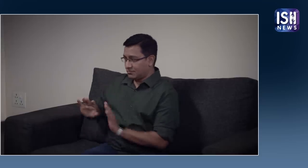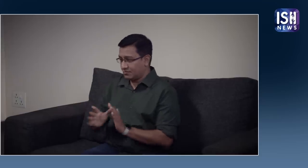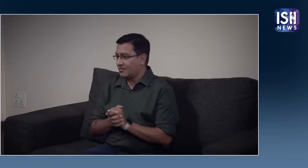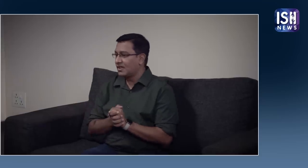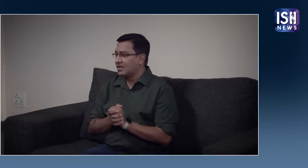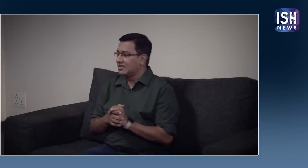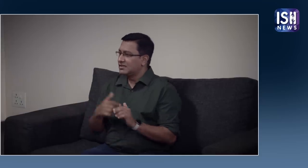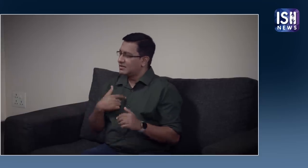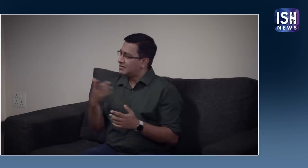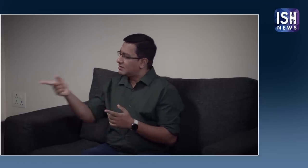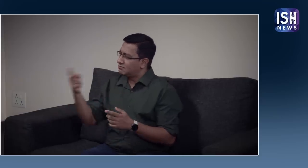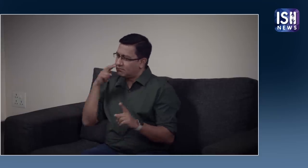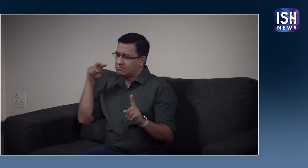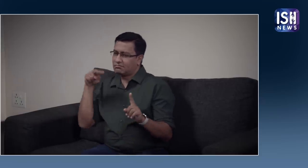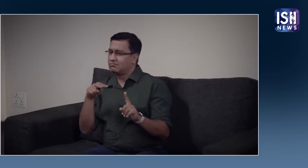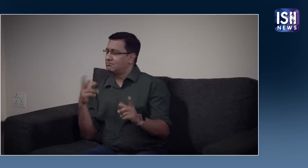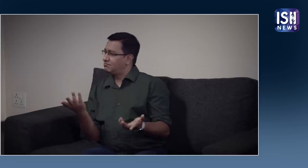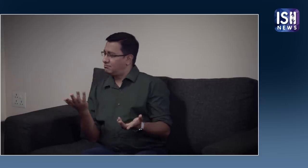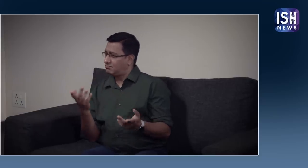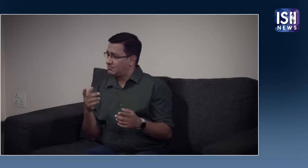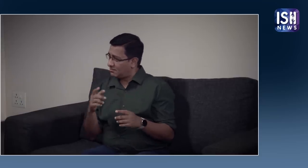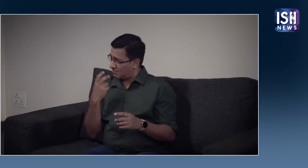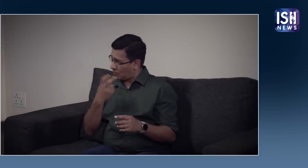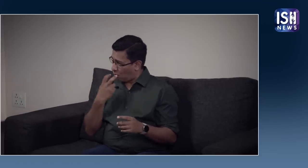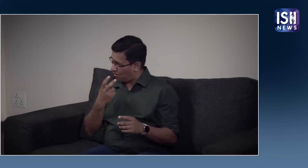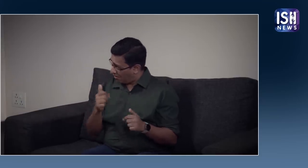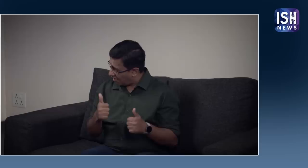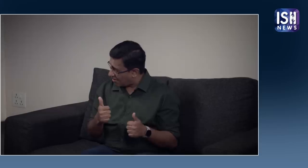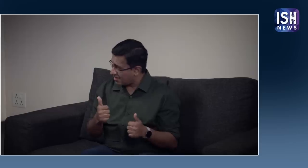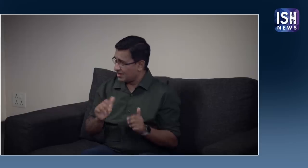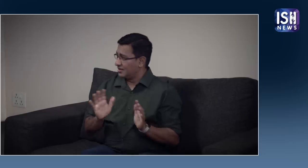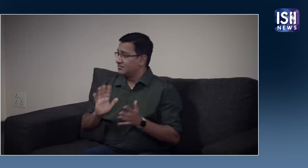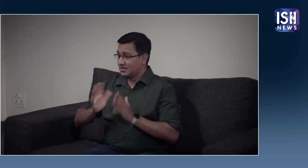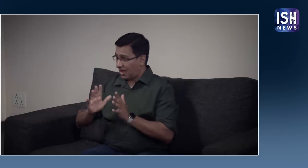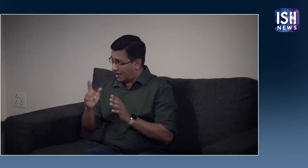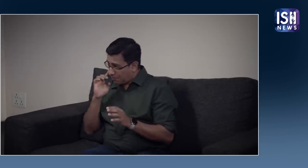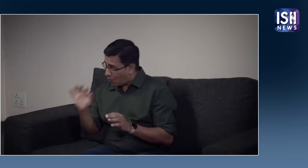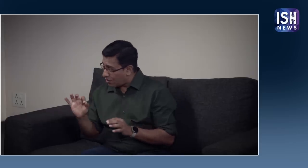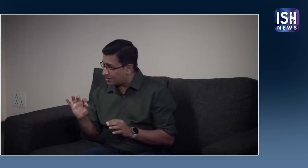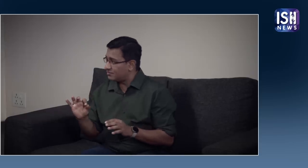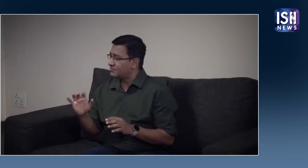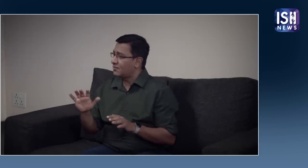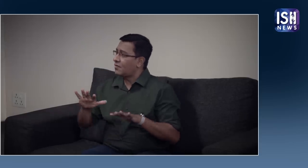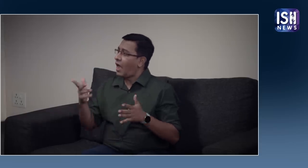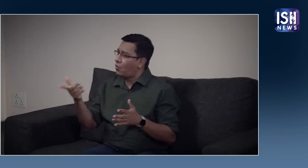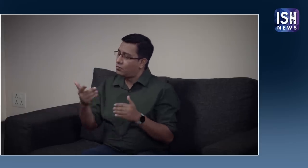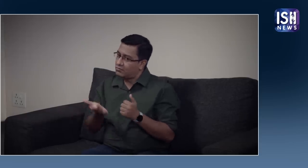सहित करते हैं इस पर आपकी क्या राए है क्या ओरलिजम अच्छा है क्या सांकेतिक भाषा महत्वपूर्ण है आप इस